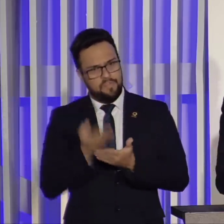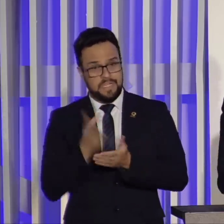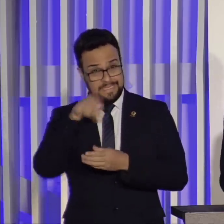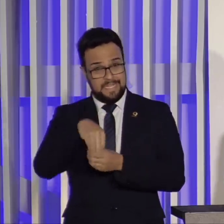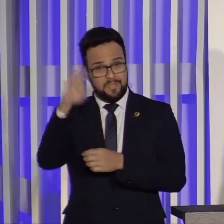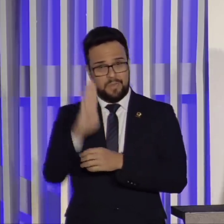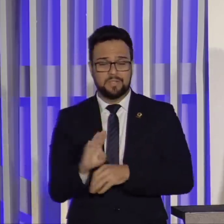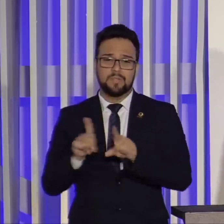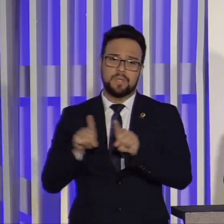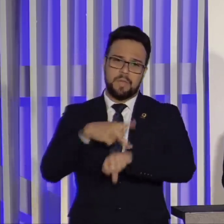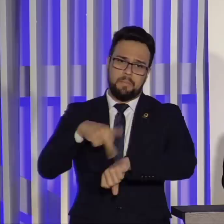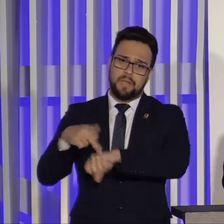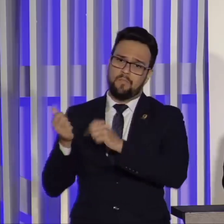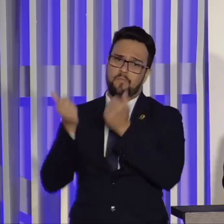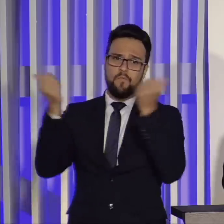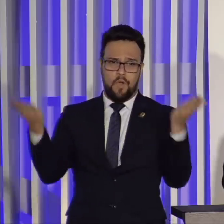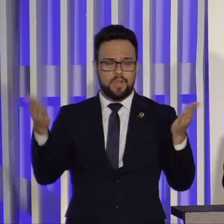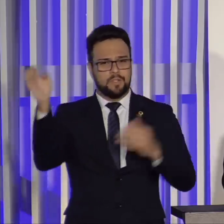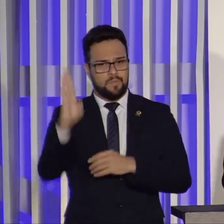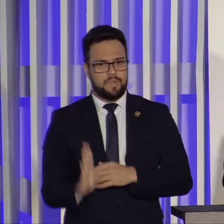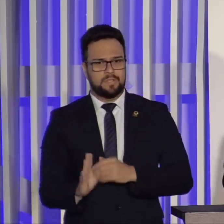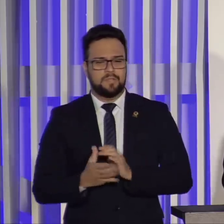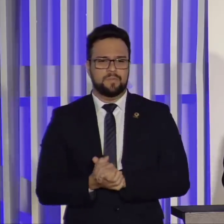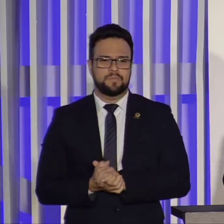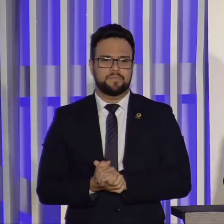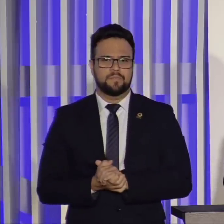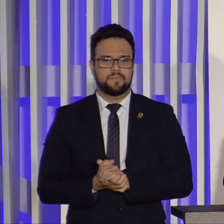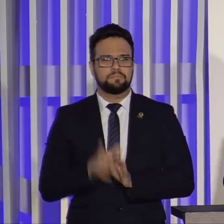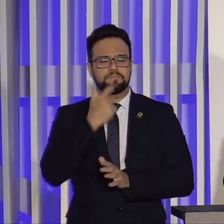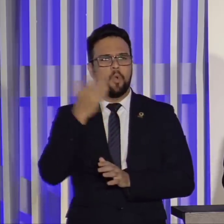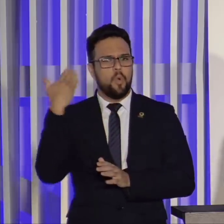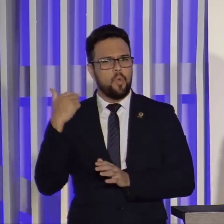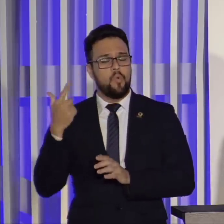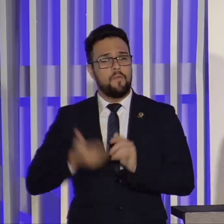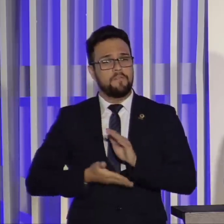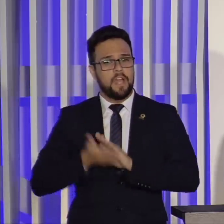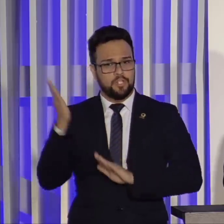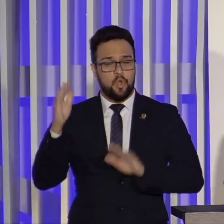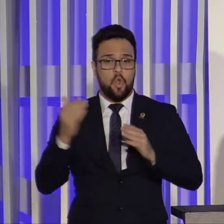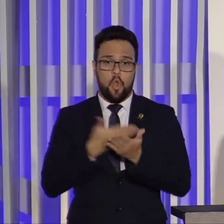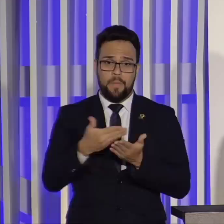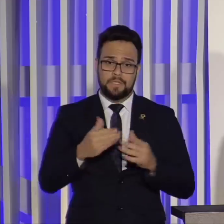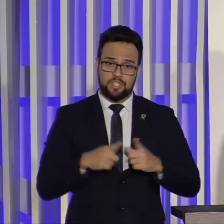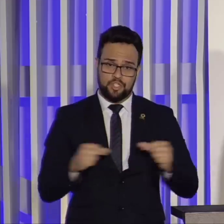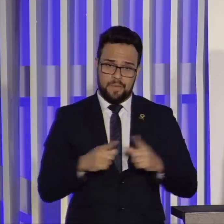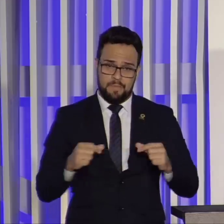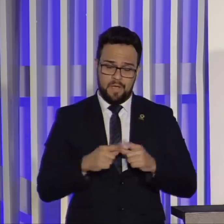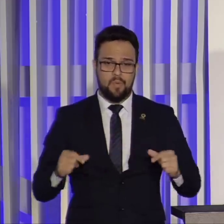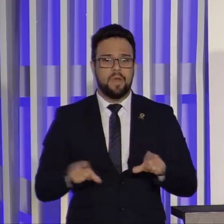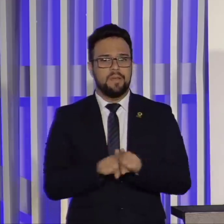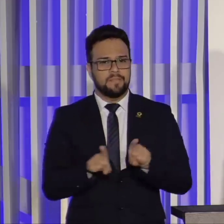do Brasil. Há pouco realizamos uma viagem onde comecei pelo Japão, passei pela China,